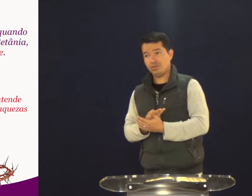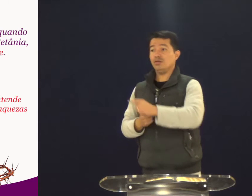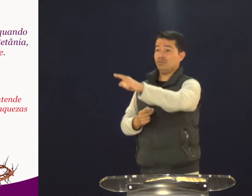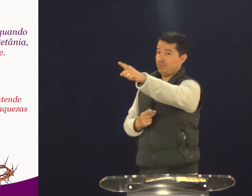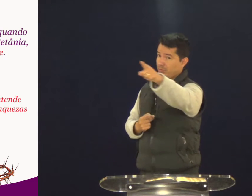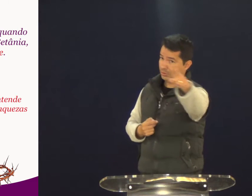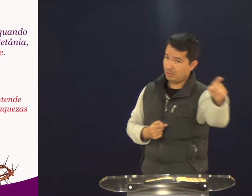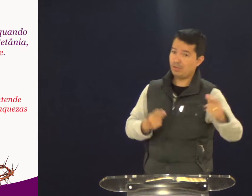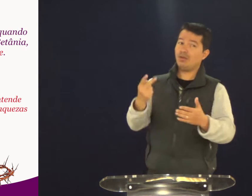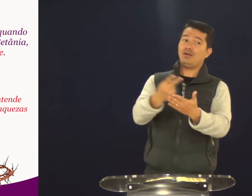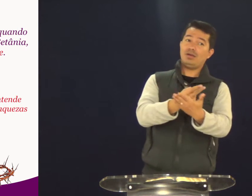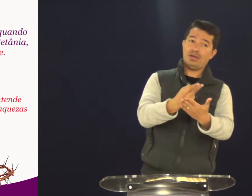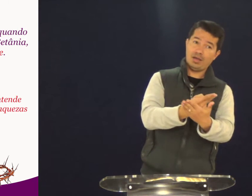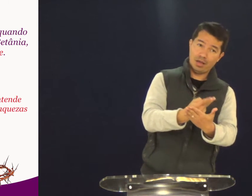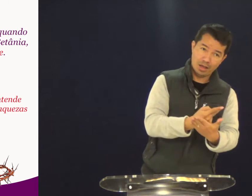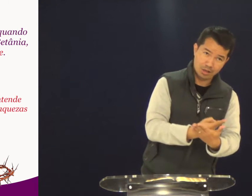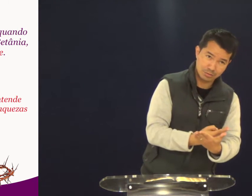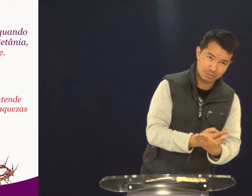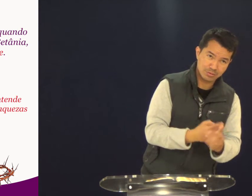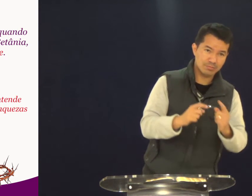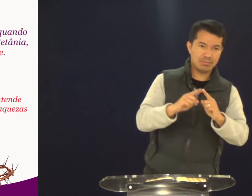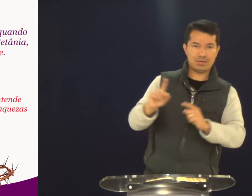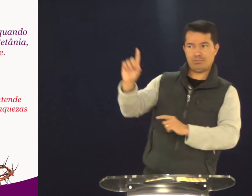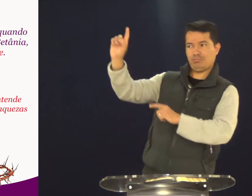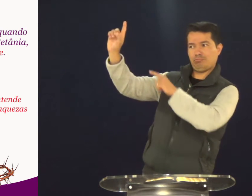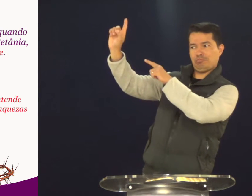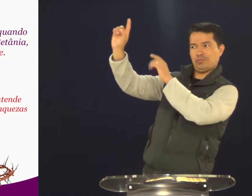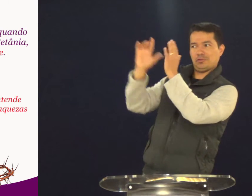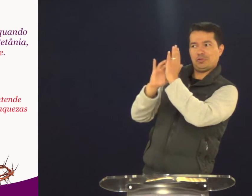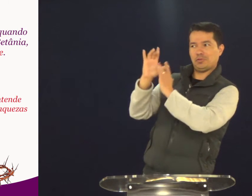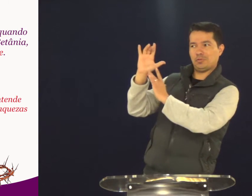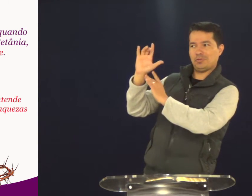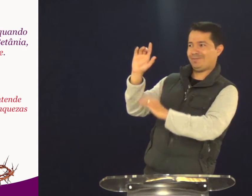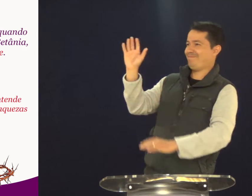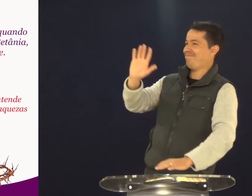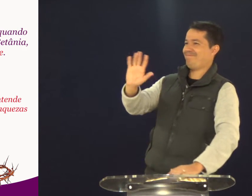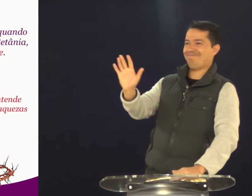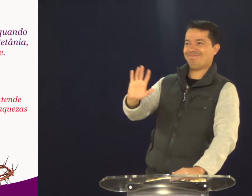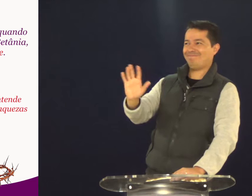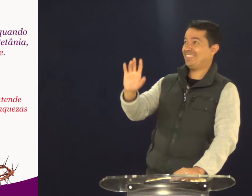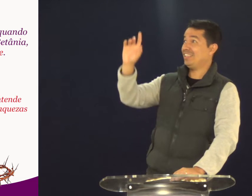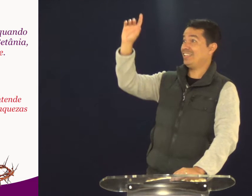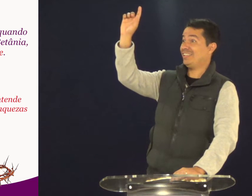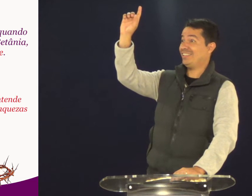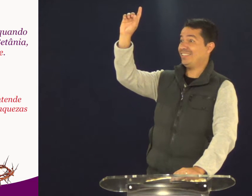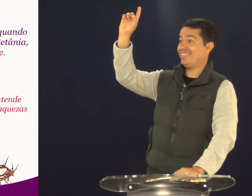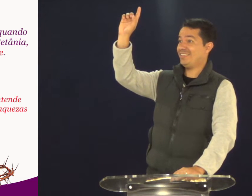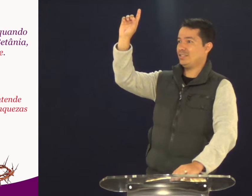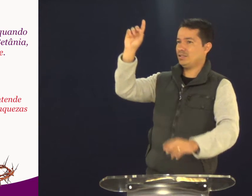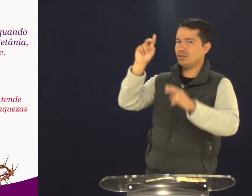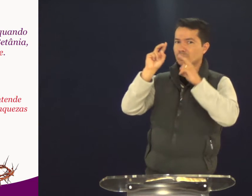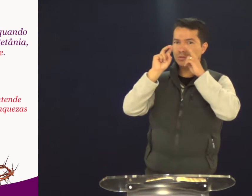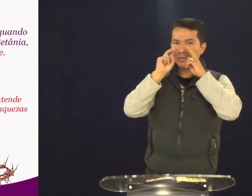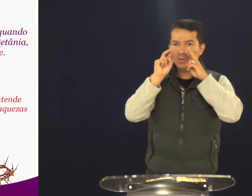Eu, pastora do Anirã, sim. Sou errado. Erro com você. Mas, Jesus não erra.